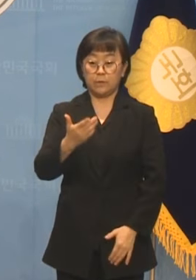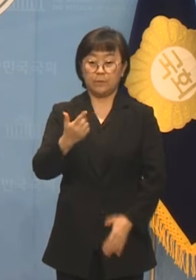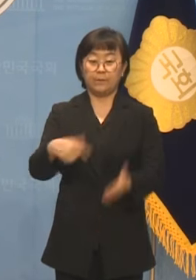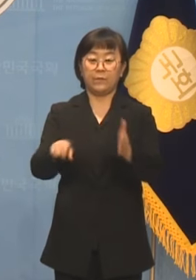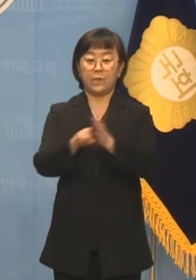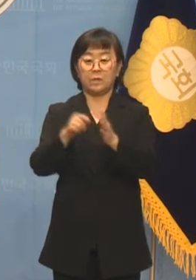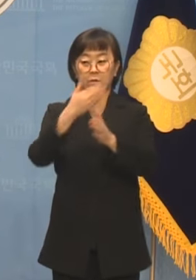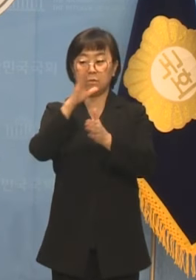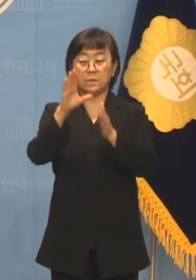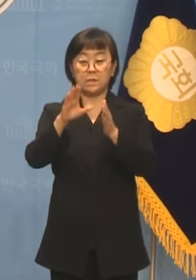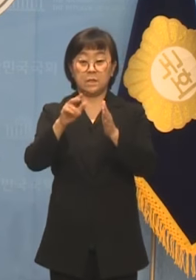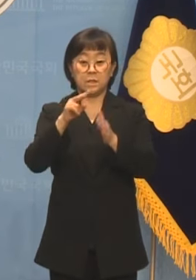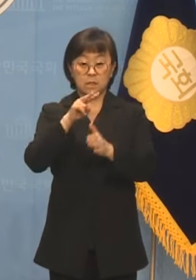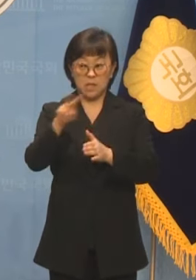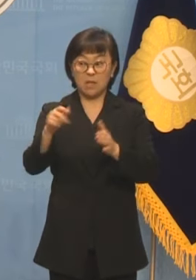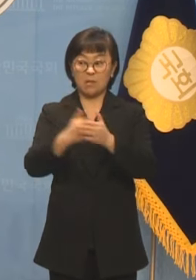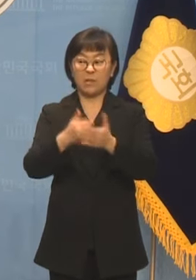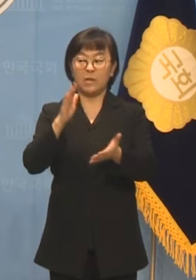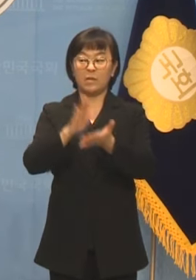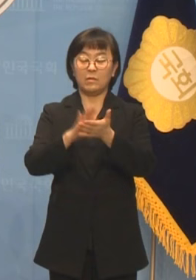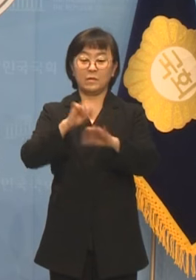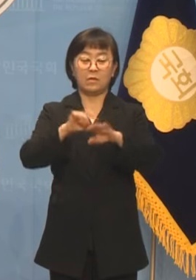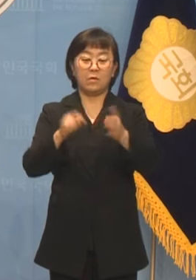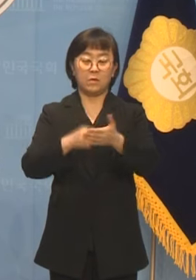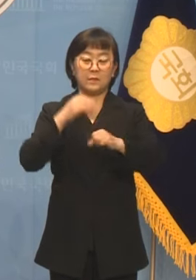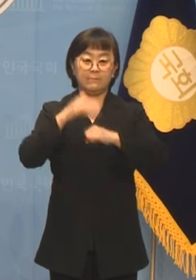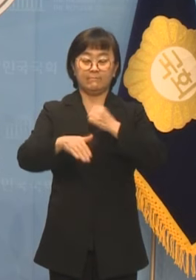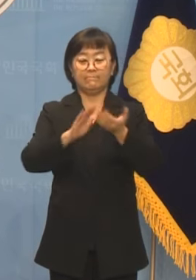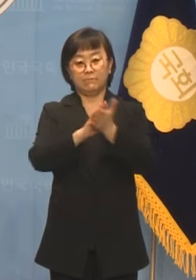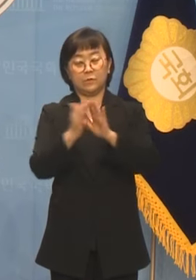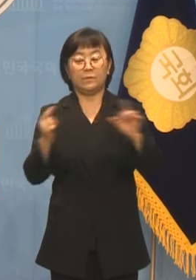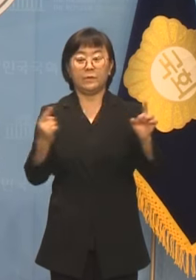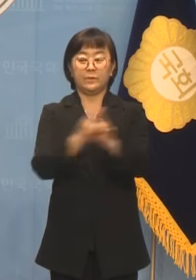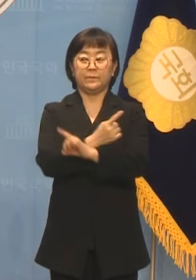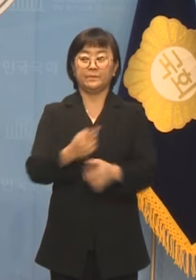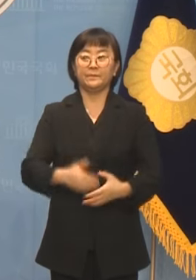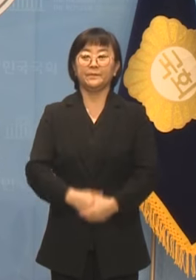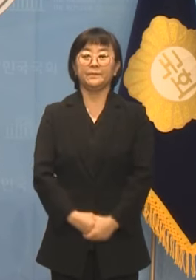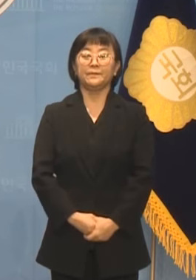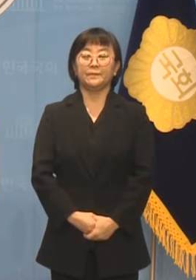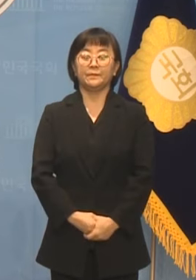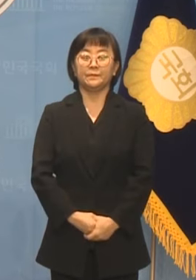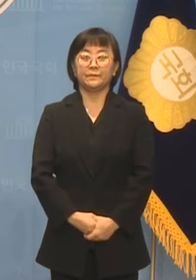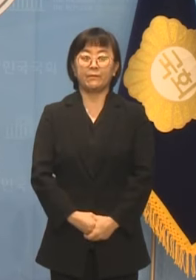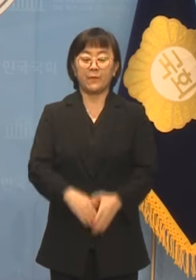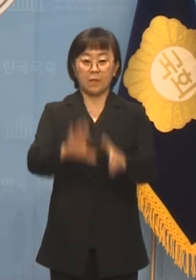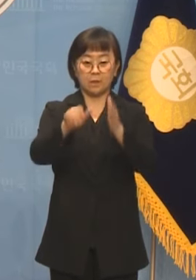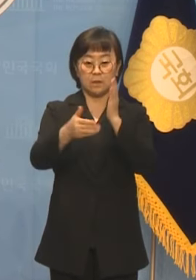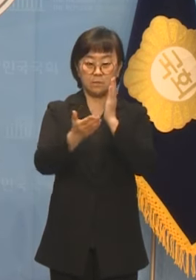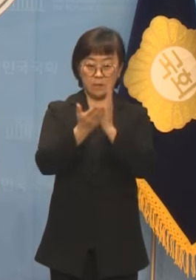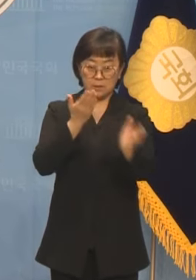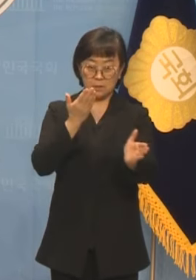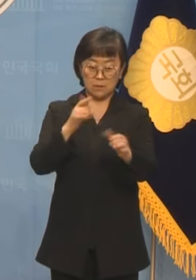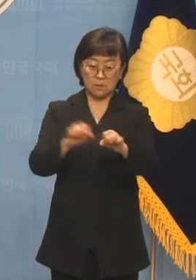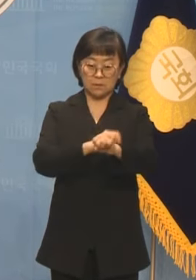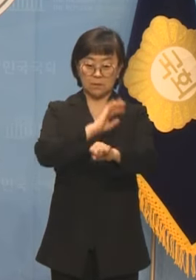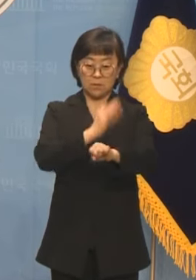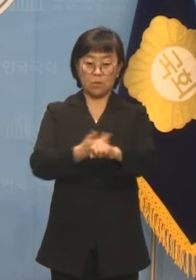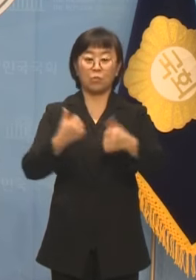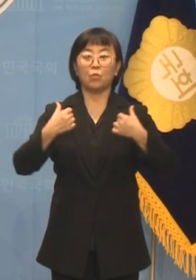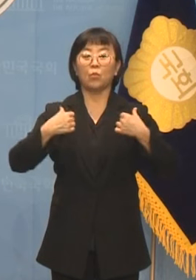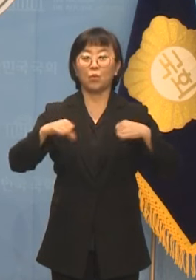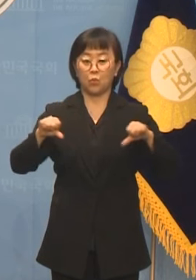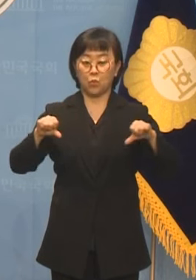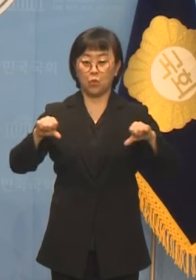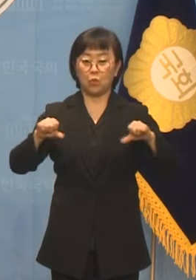젊은 시각과 열정으로 패러다임 자체를 바꾸겠습니다 시대에 맞지 않는 특권은 모두 내려놓고